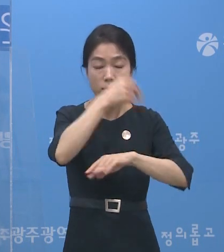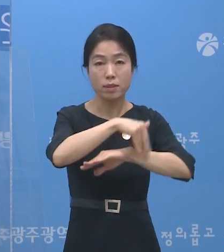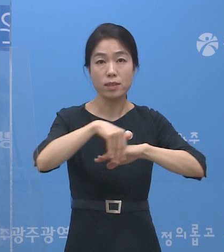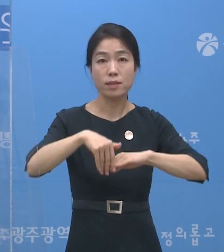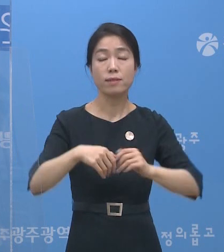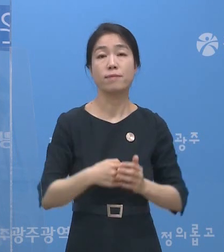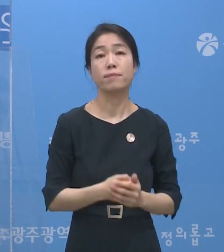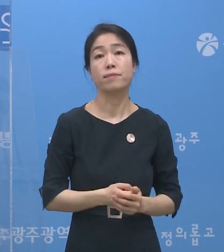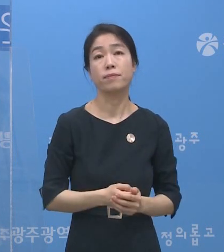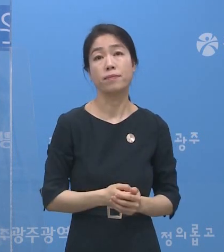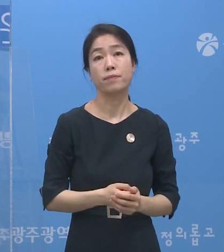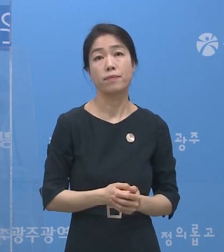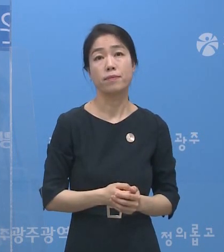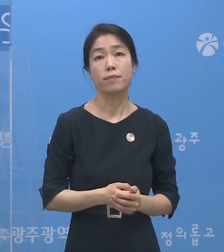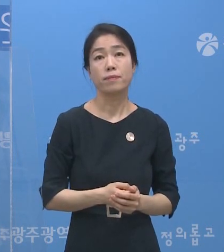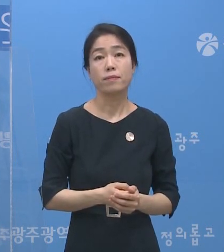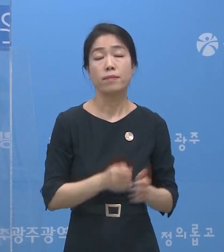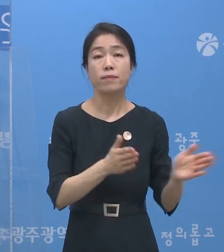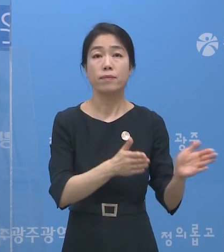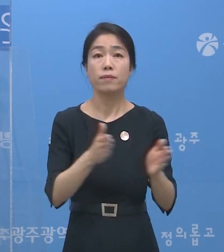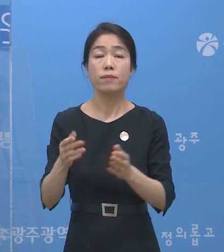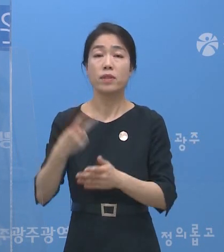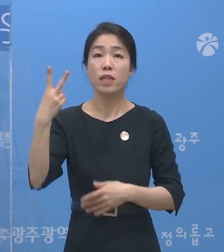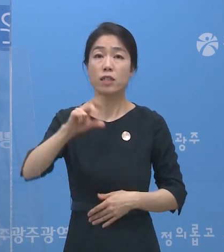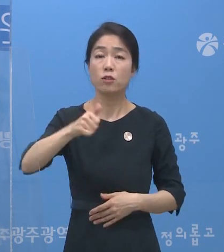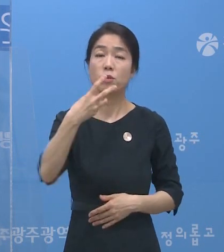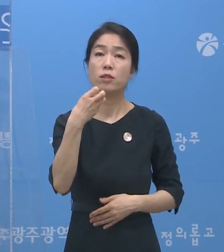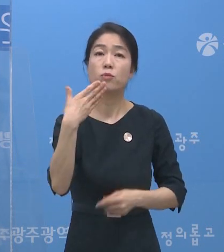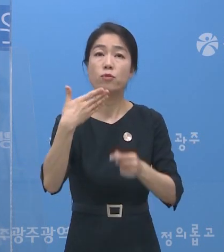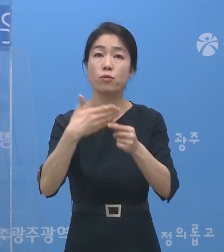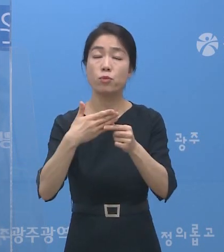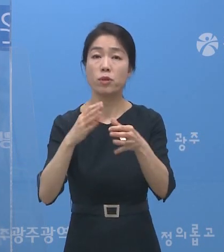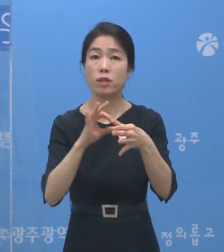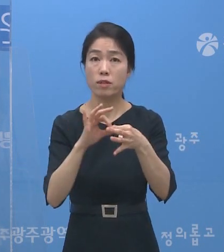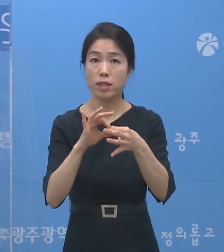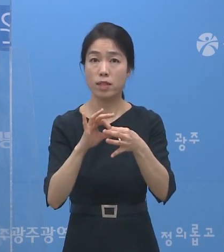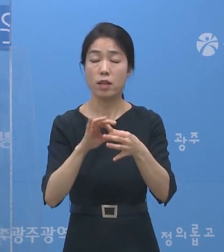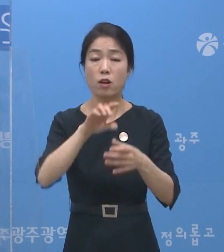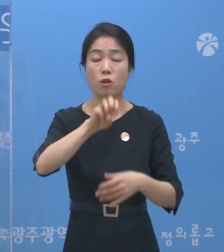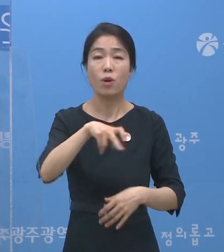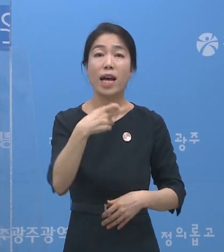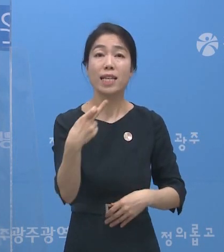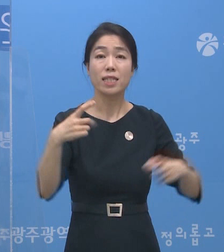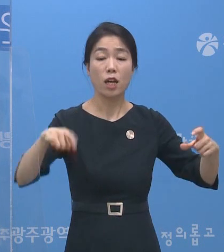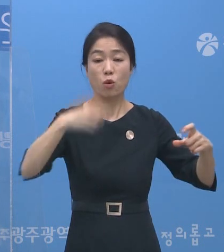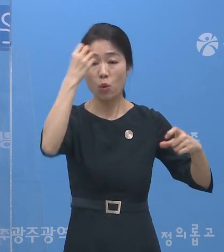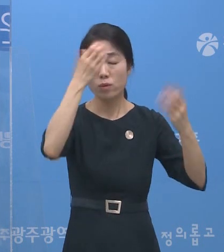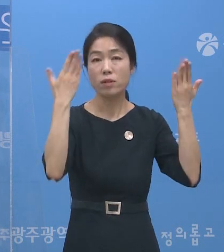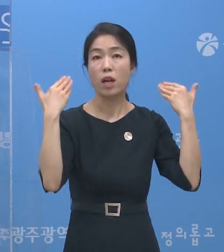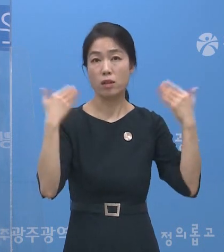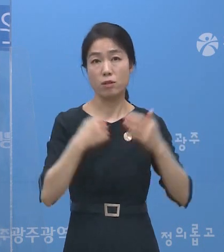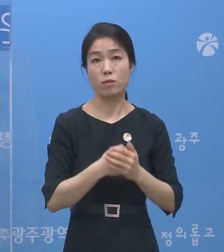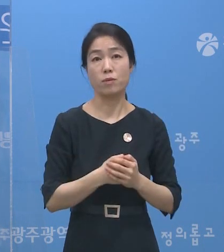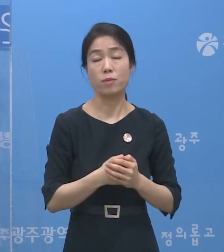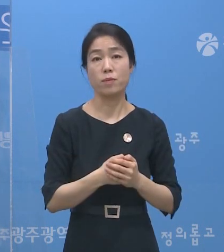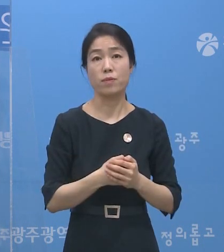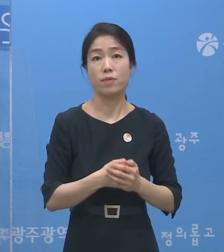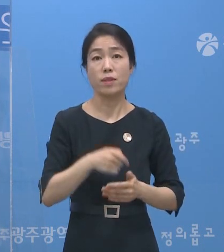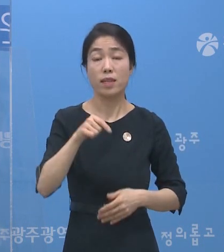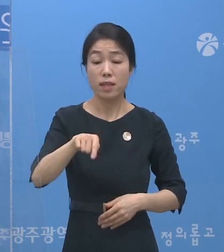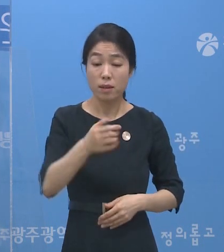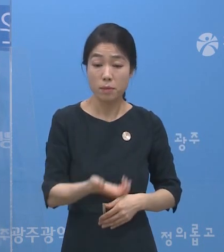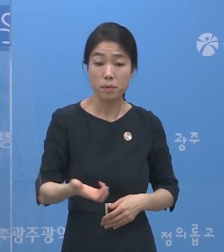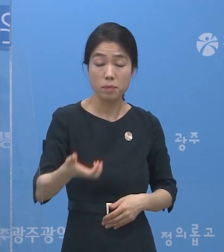또 2539번과 관련해서 광산구 소재 고등학교인데요. 이분의